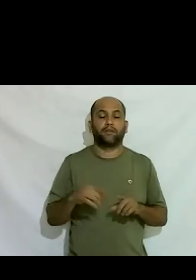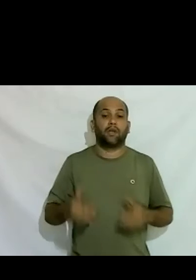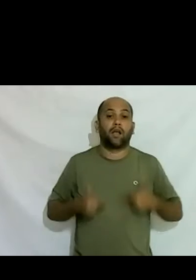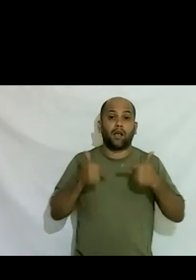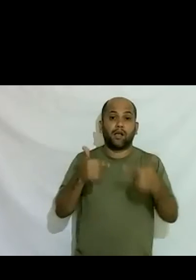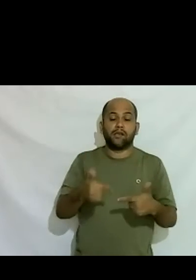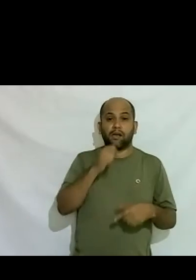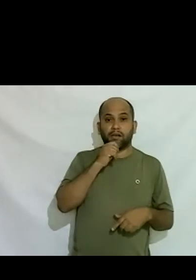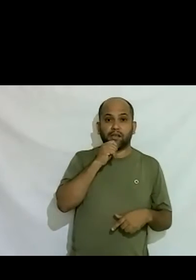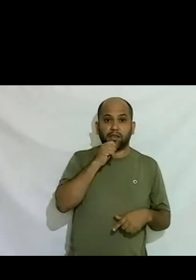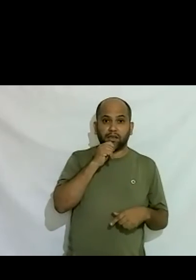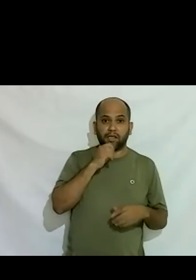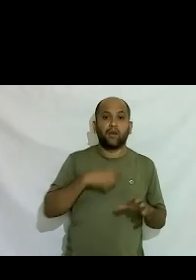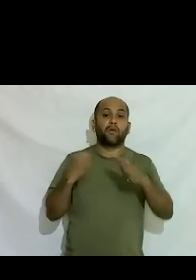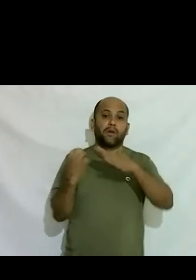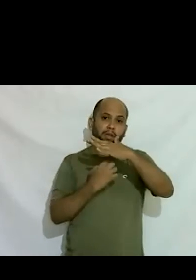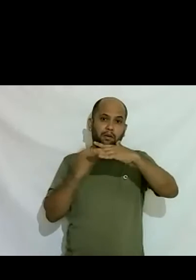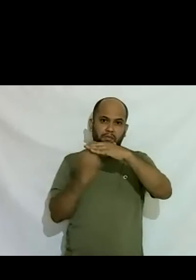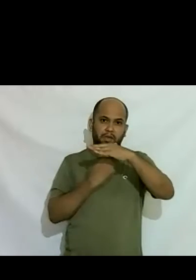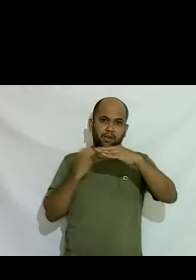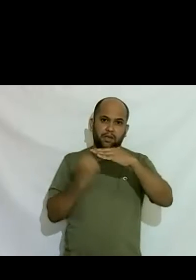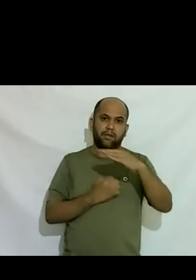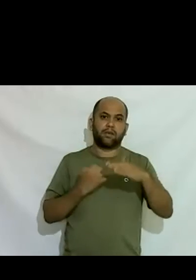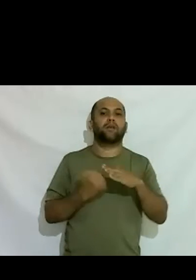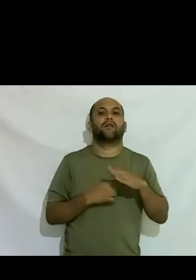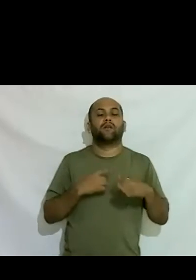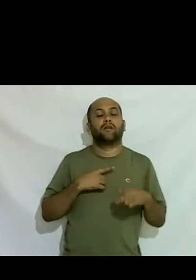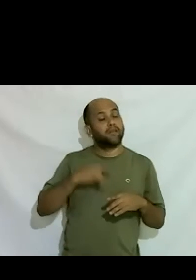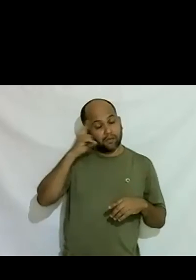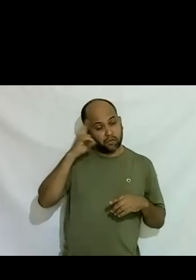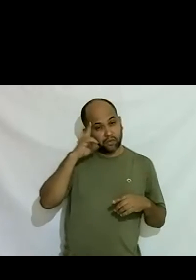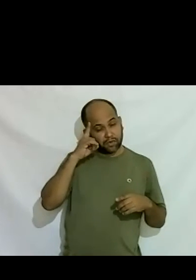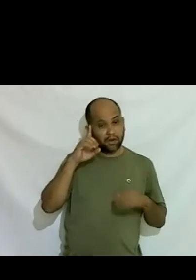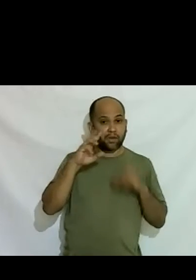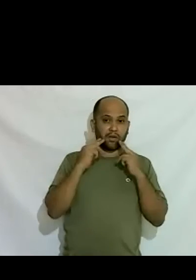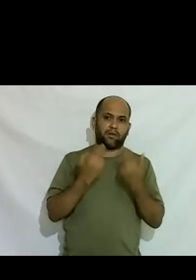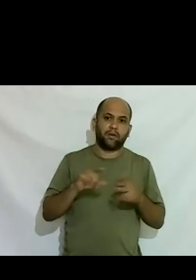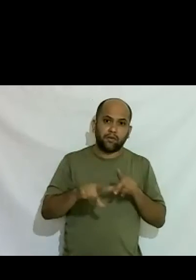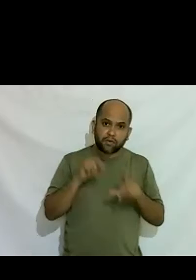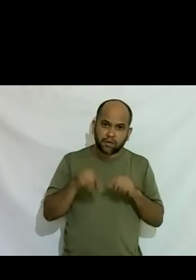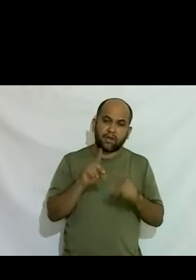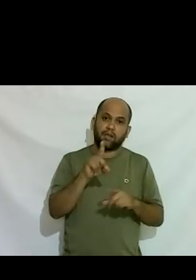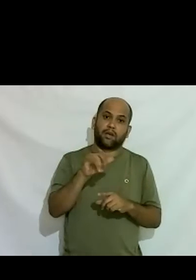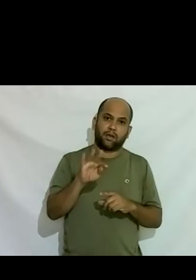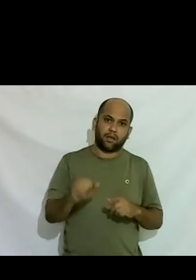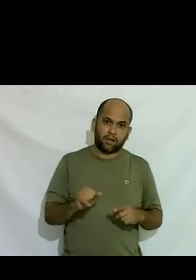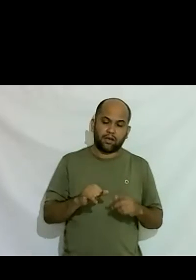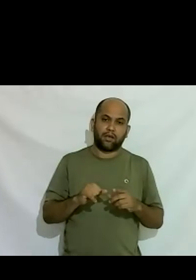com as empresas e tudo eu queria quase todos os dias tinha reunião com RH com presidência com